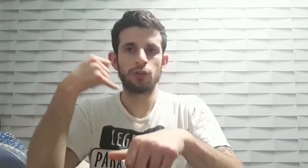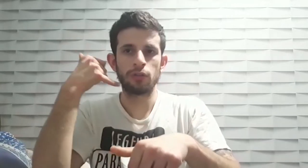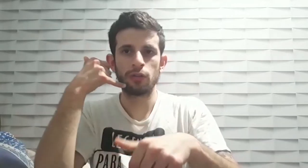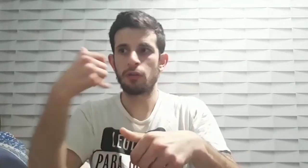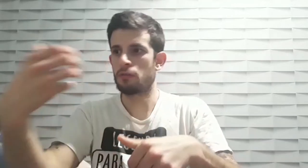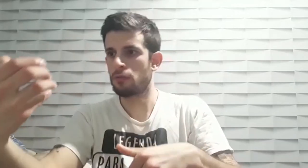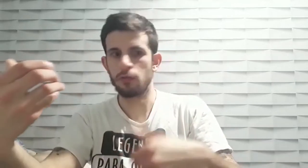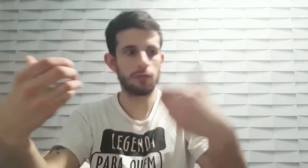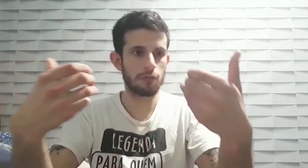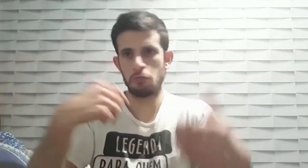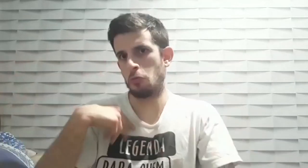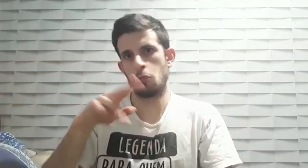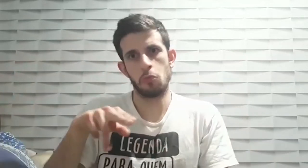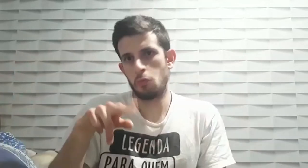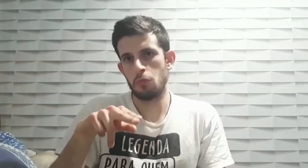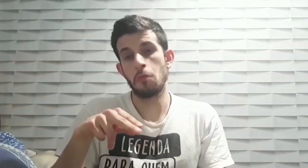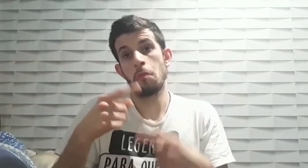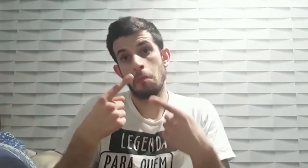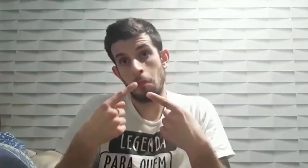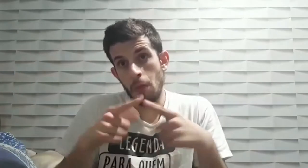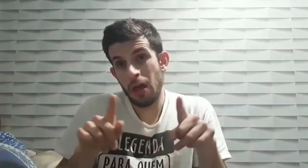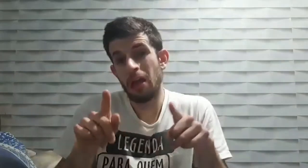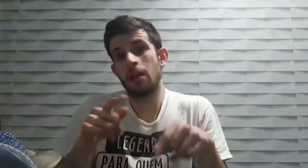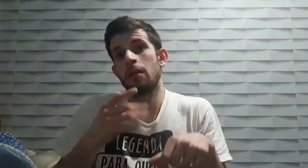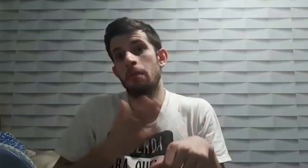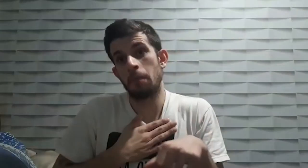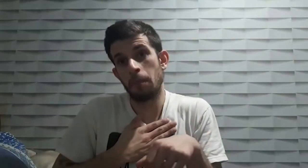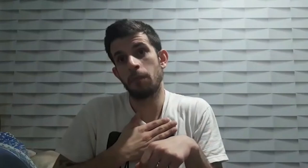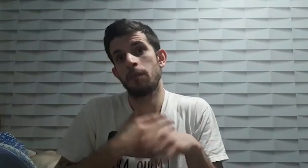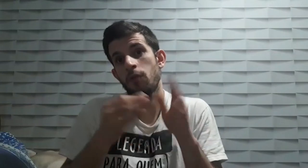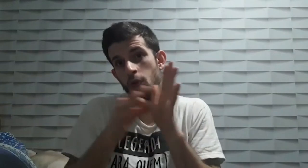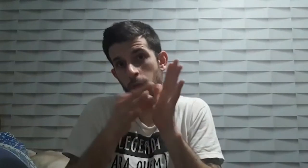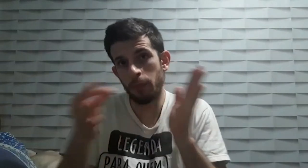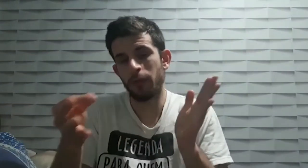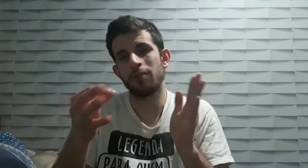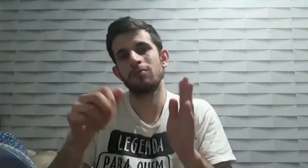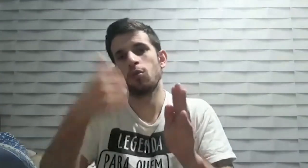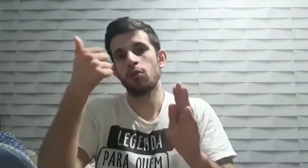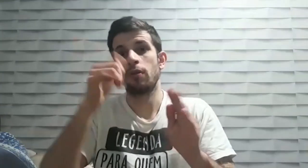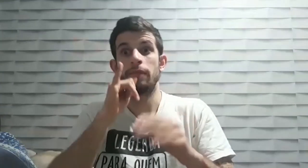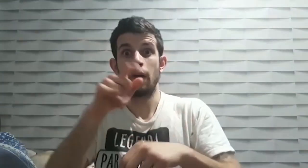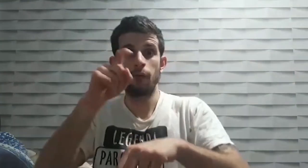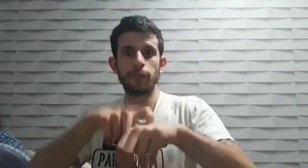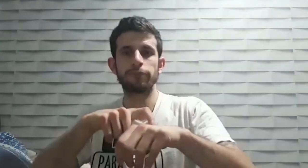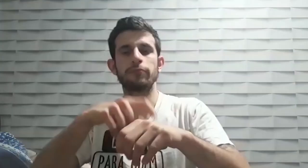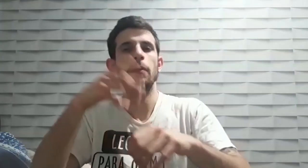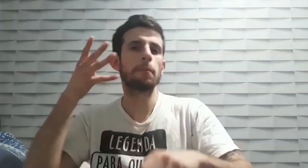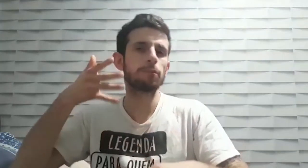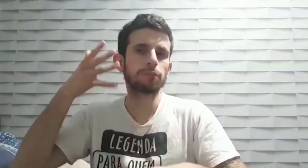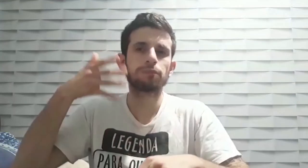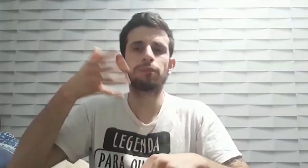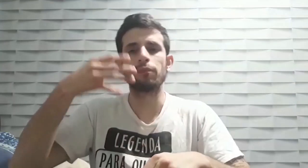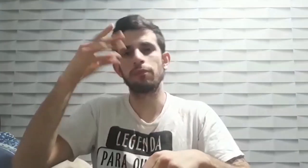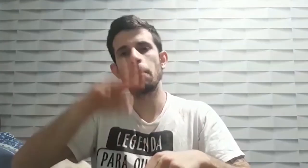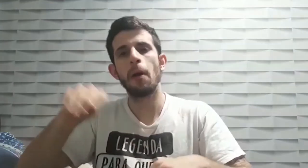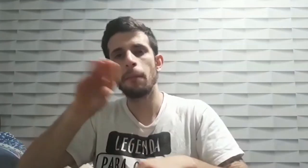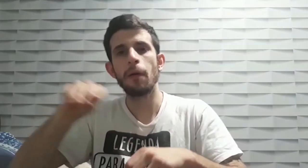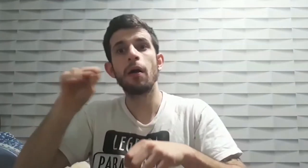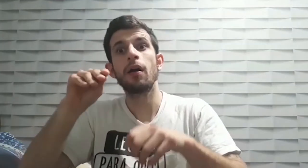experiência de gravar com dois celulares mas penso que o ideal é que o slide da apresentação fique na mesma tela de quem estiver fazendo a